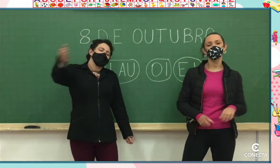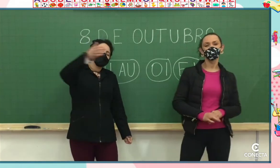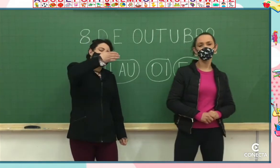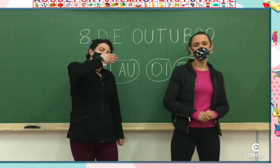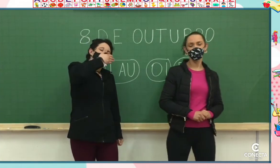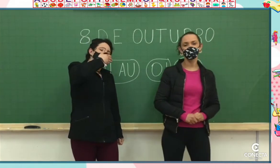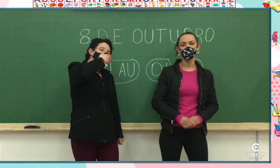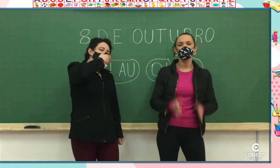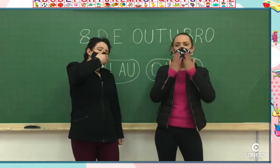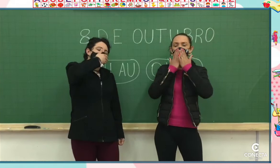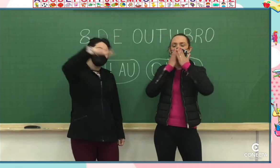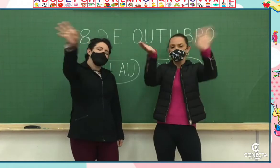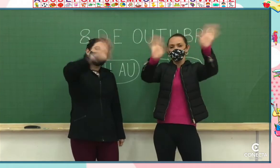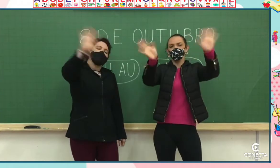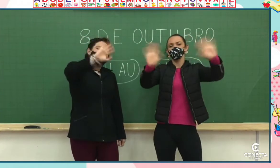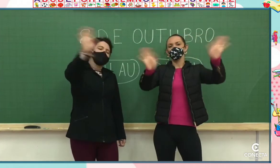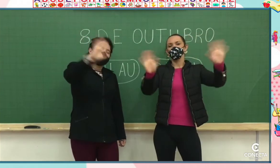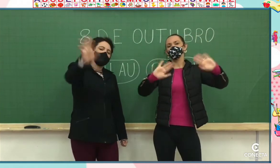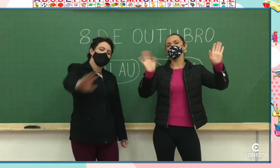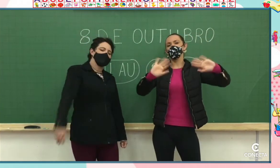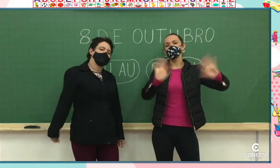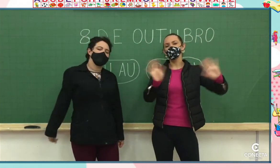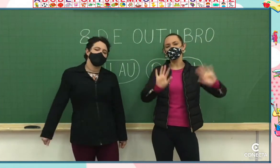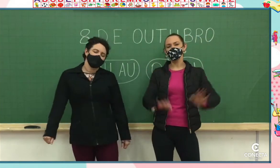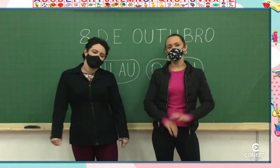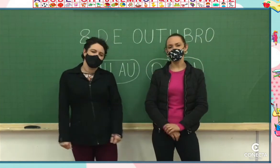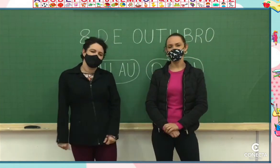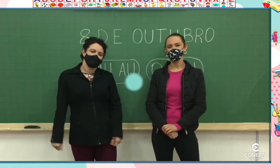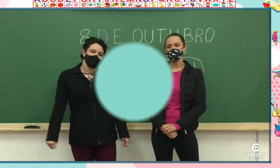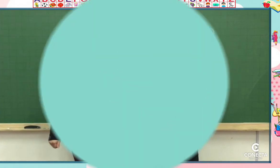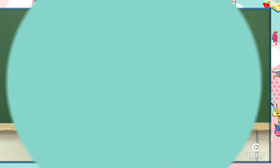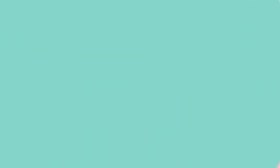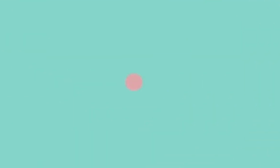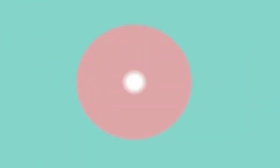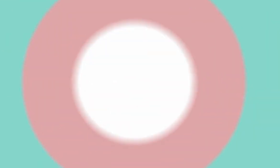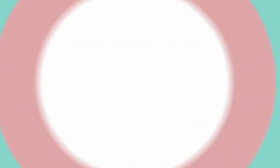Então, um beijo para vocês, crianças. E até a próxima. próxima.